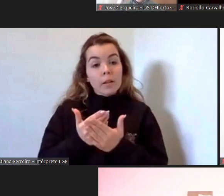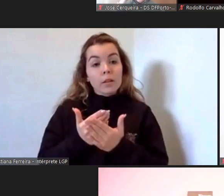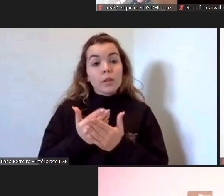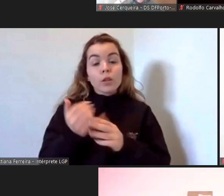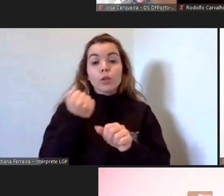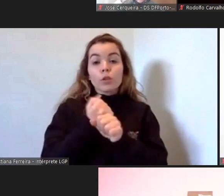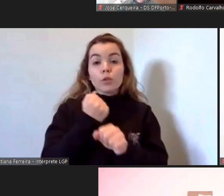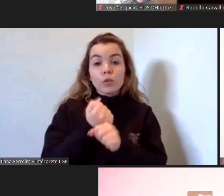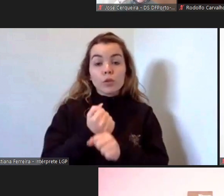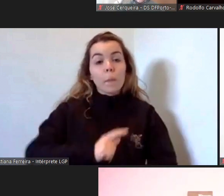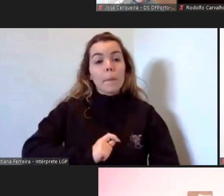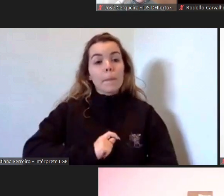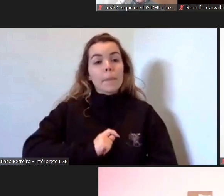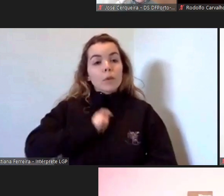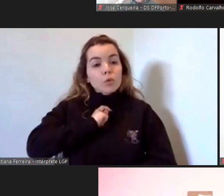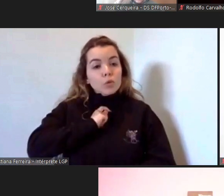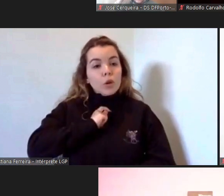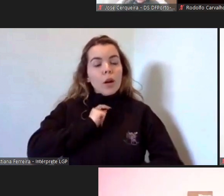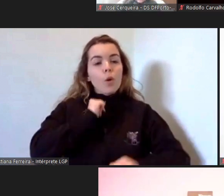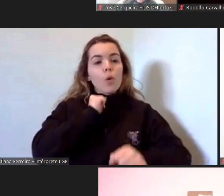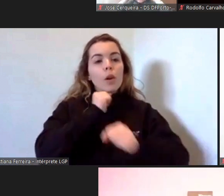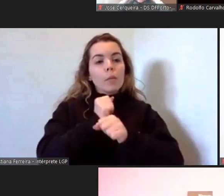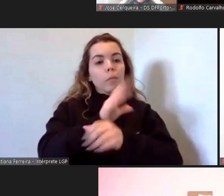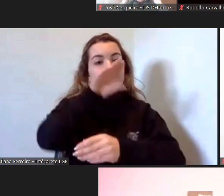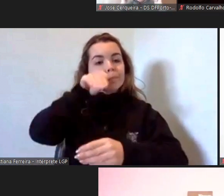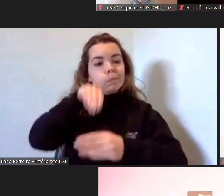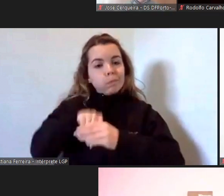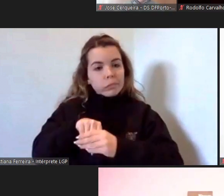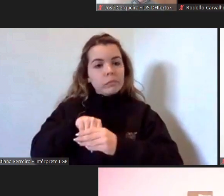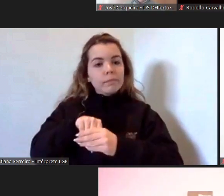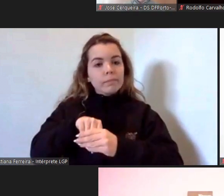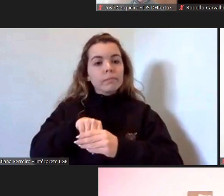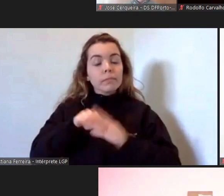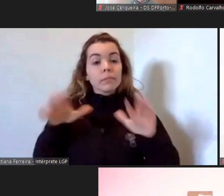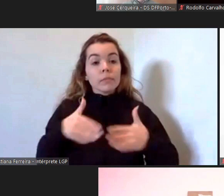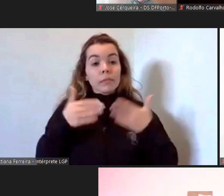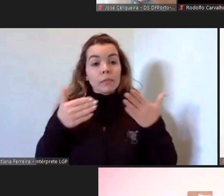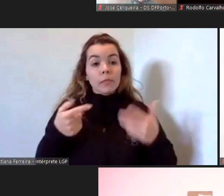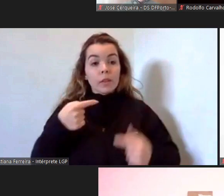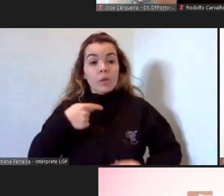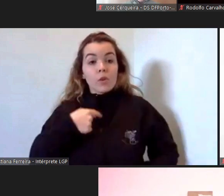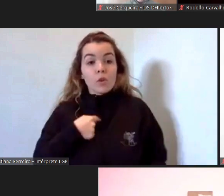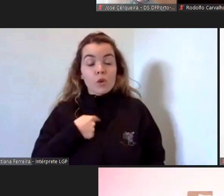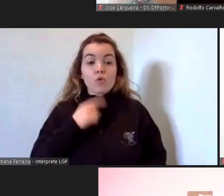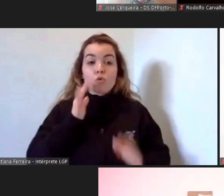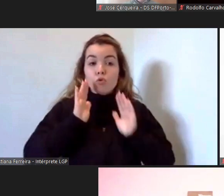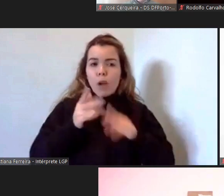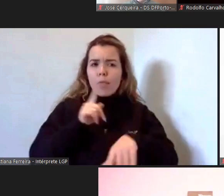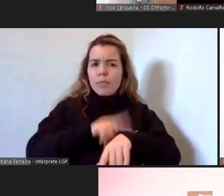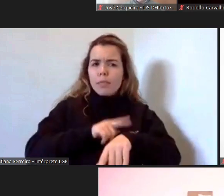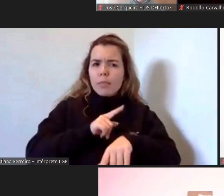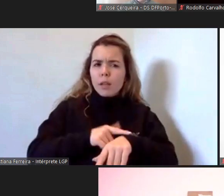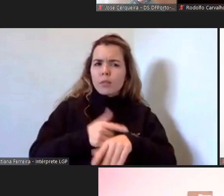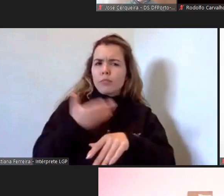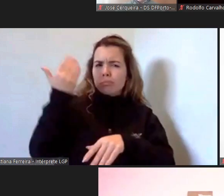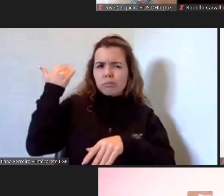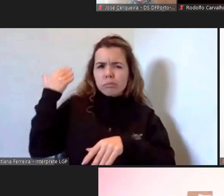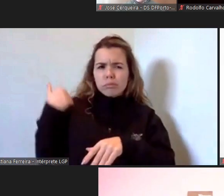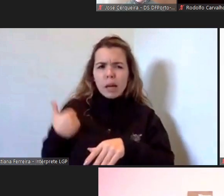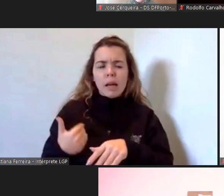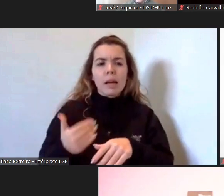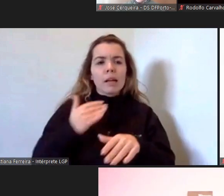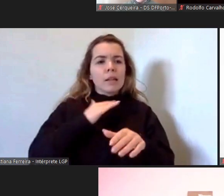das emoções no trabalho ou seja eu venho há imenso tempo e antes da pandemia era tudo